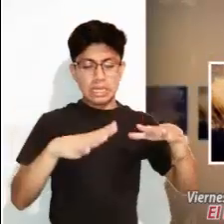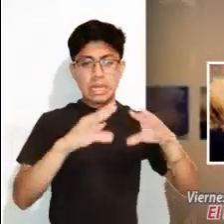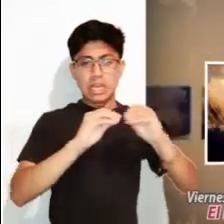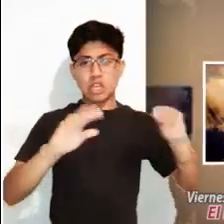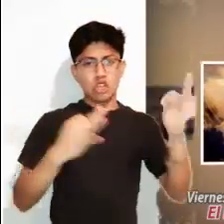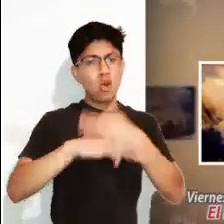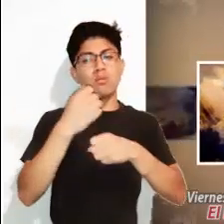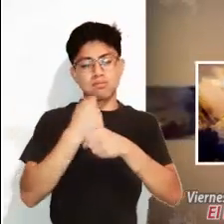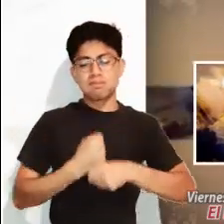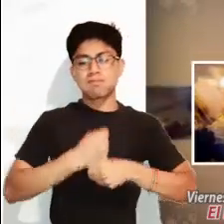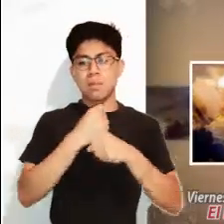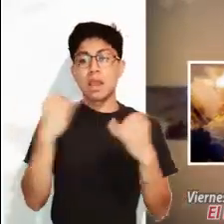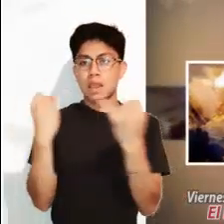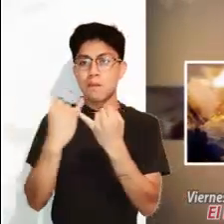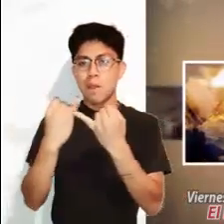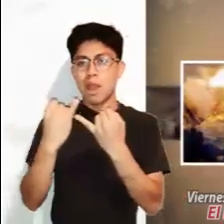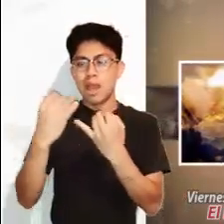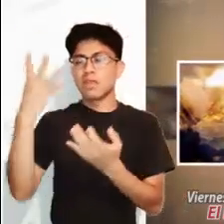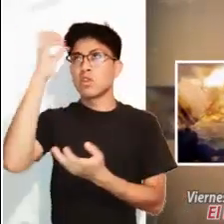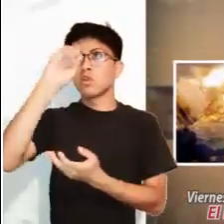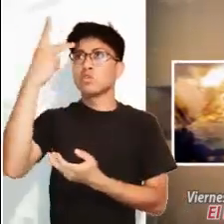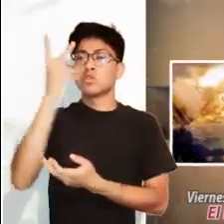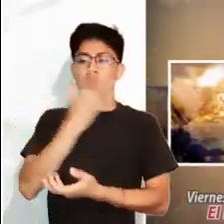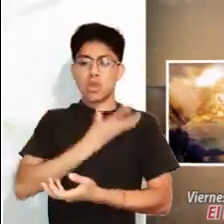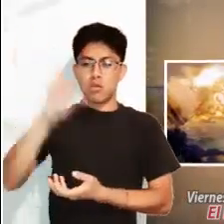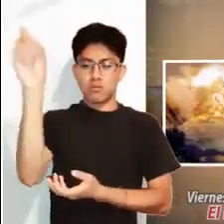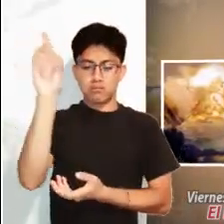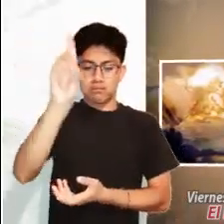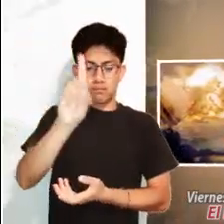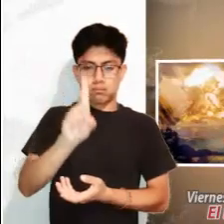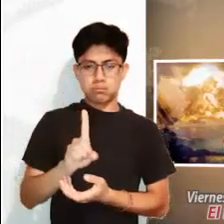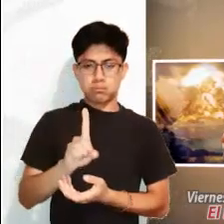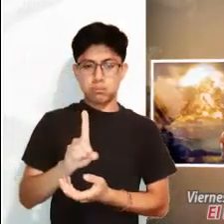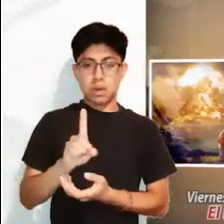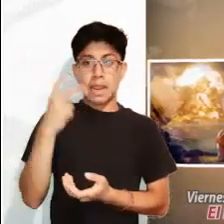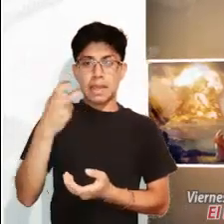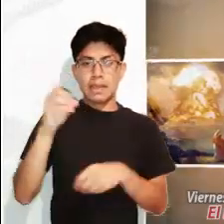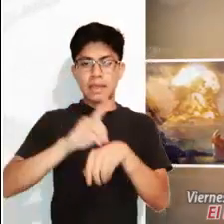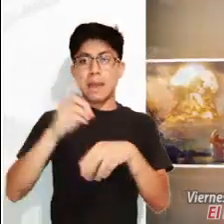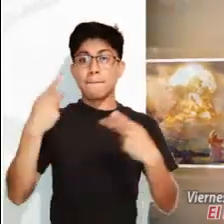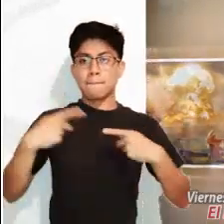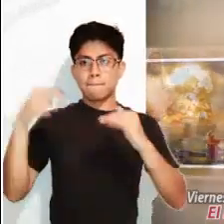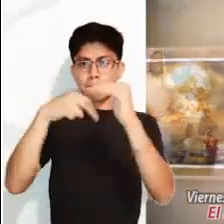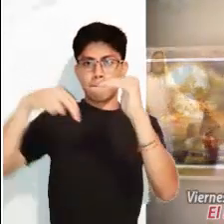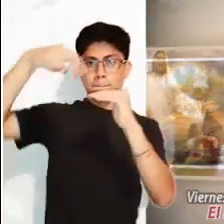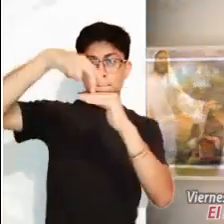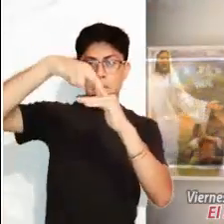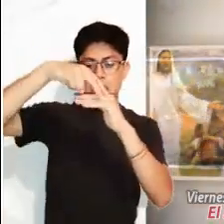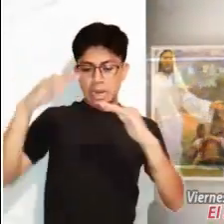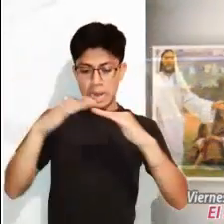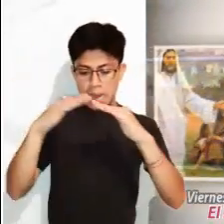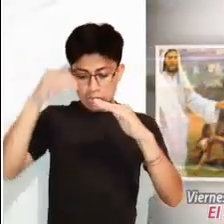cielo, y los hizo perecer a todos. Pues lo mismo sucederá el día en que el Hijo del Hombre se manifieste.